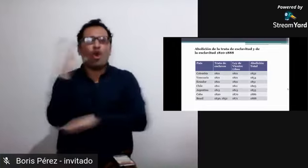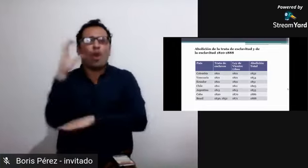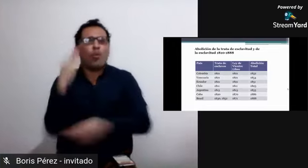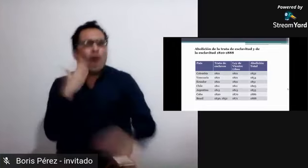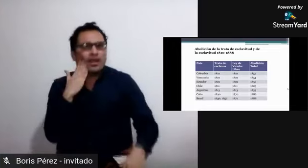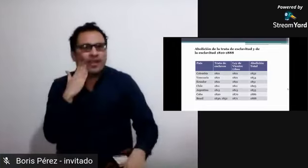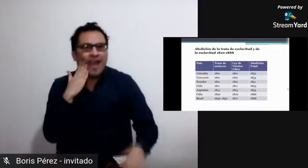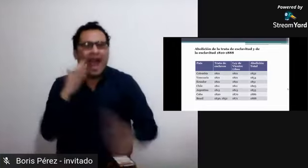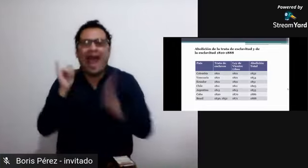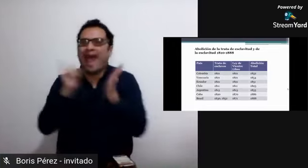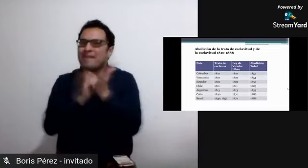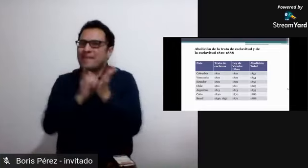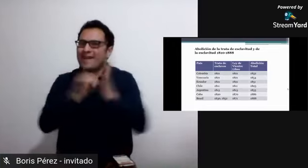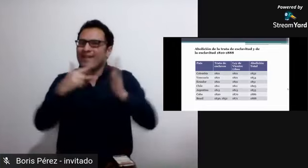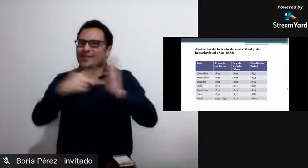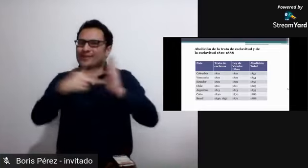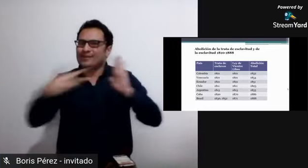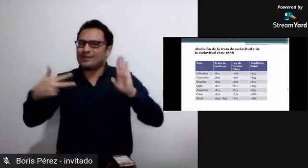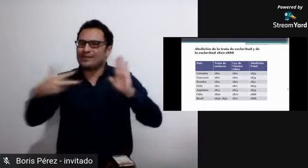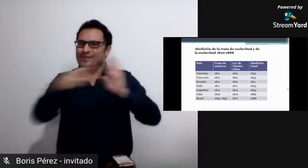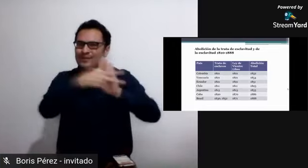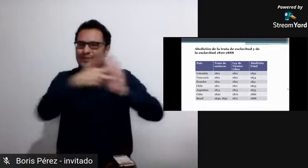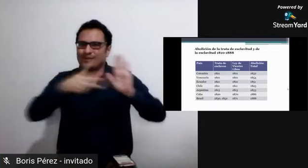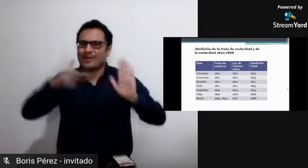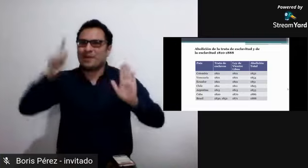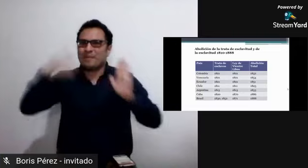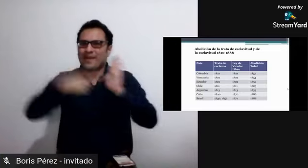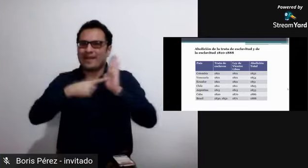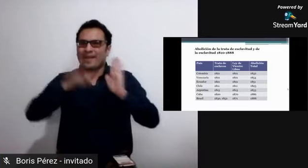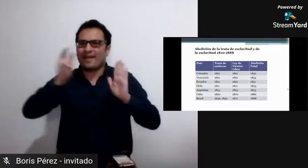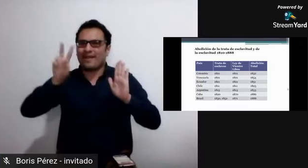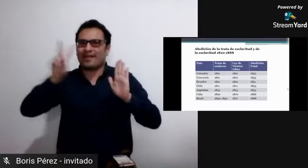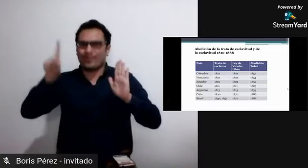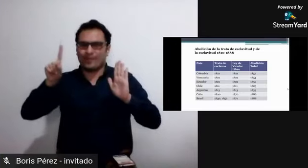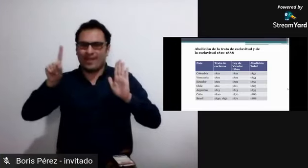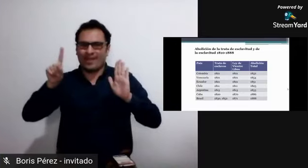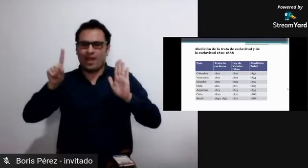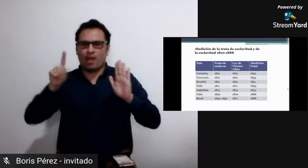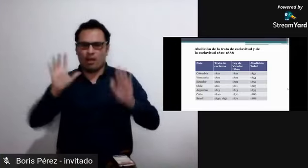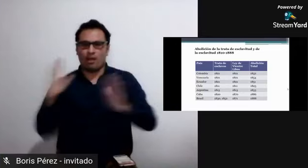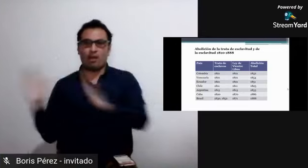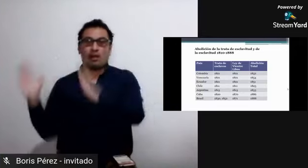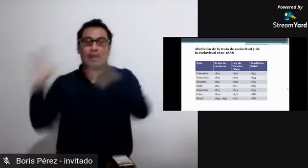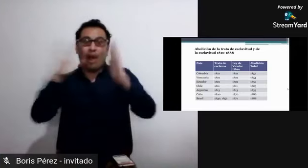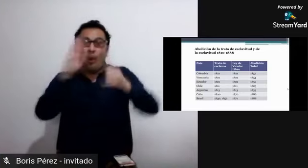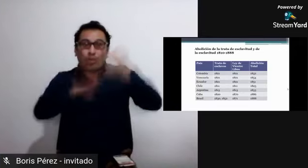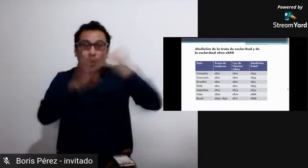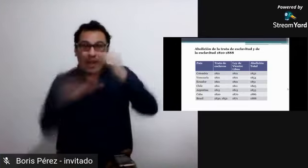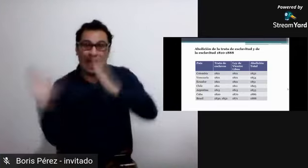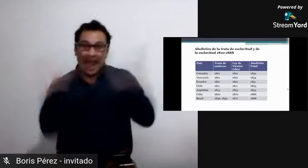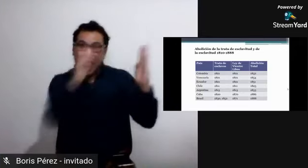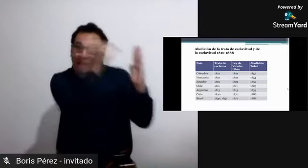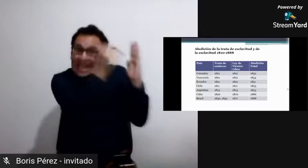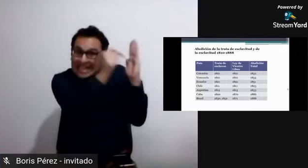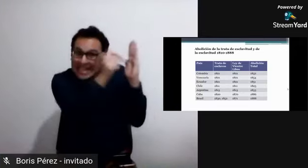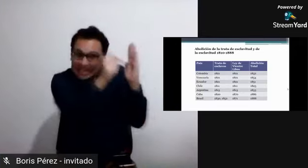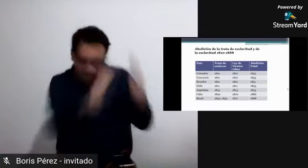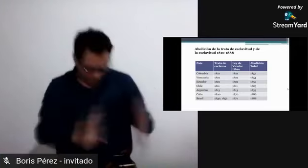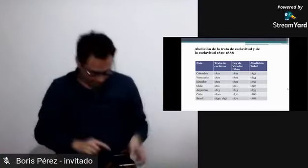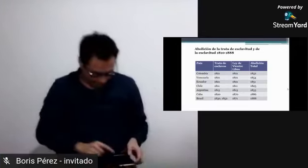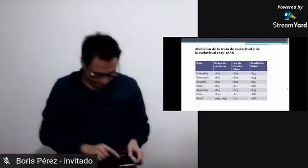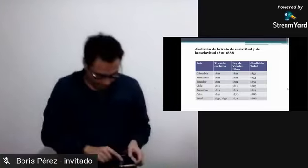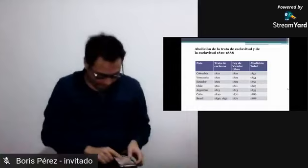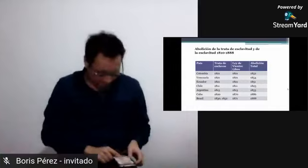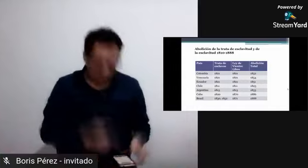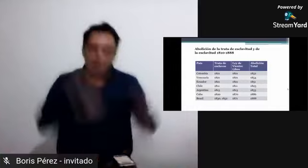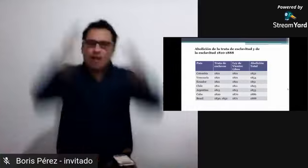hasta ese momento no se pudiera someter a esclavitud a las personas que nacían en esa fecha. Sin embargo, se